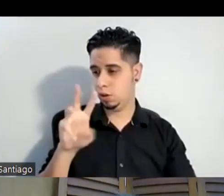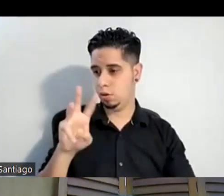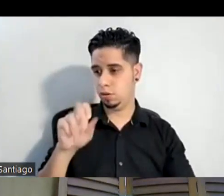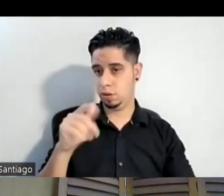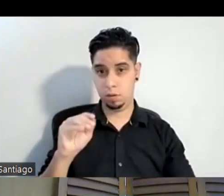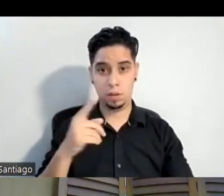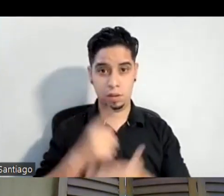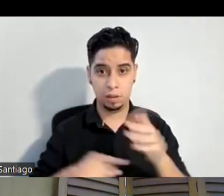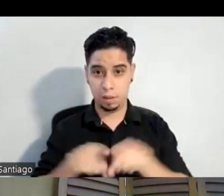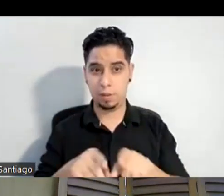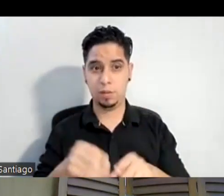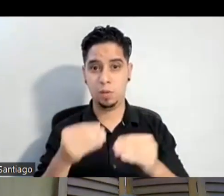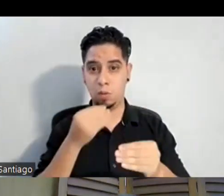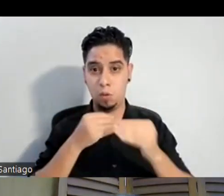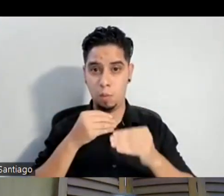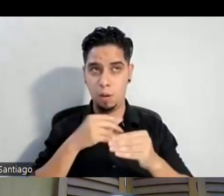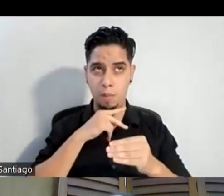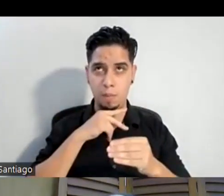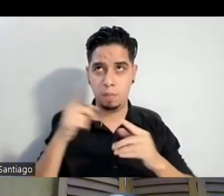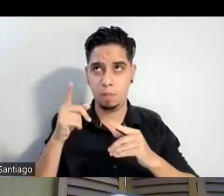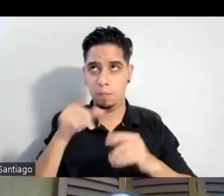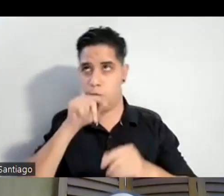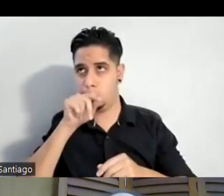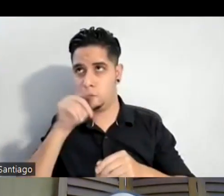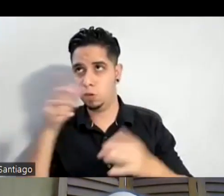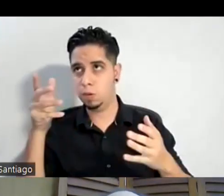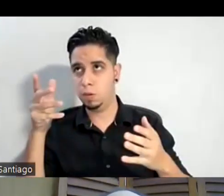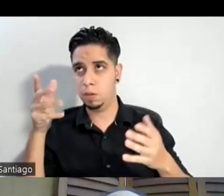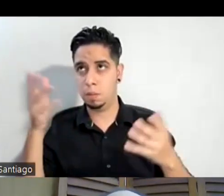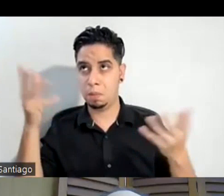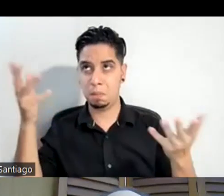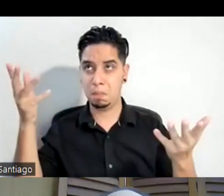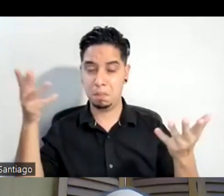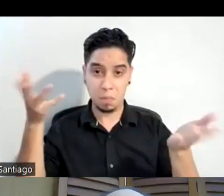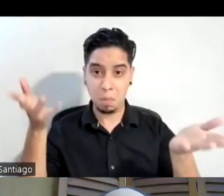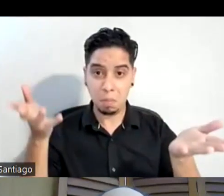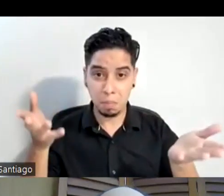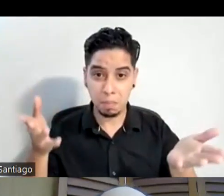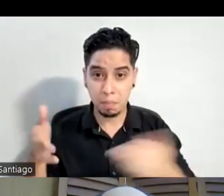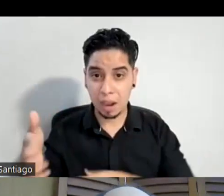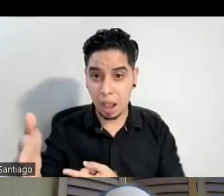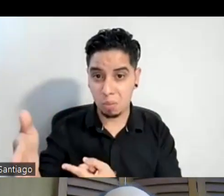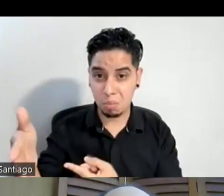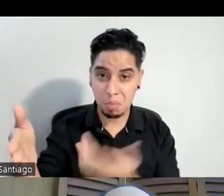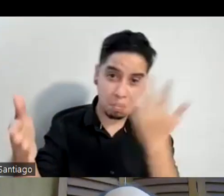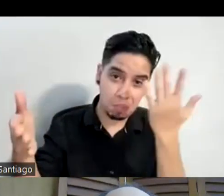comas lo que sea papo, pollo papo pescado o plant base